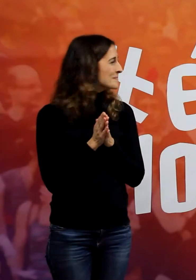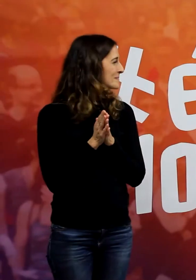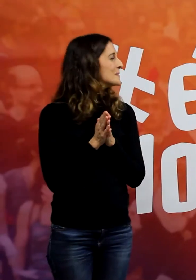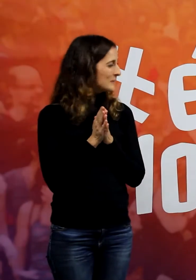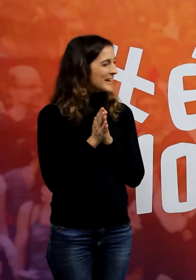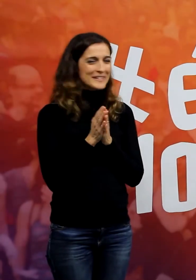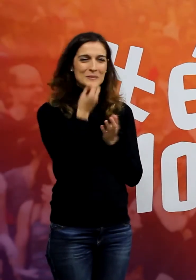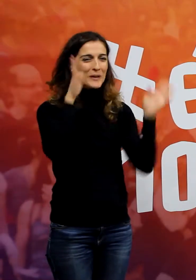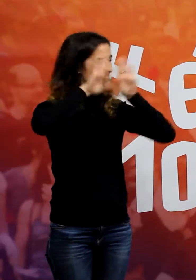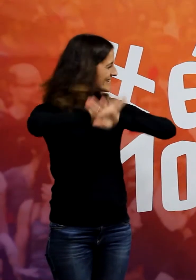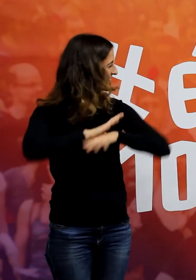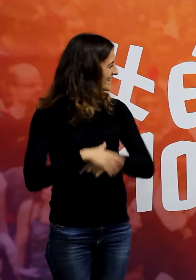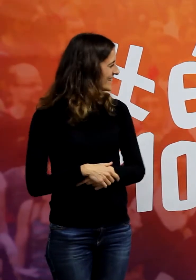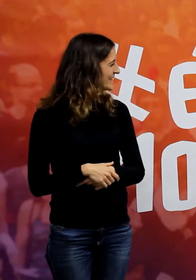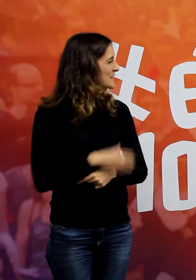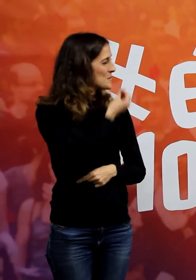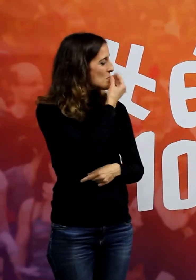Bona nit. Bona nit.